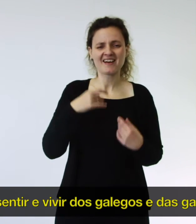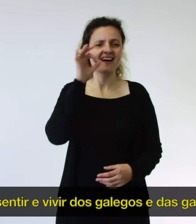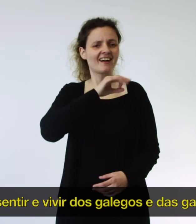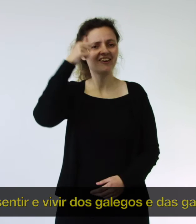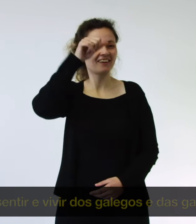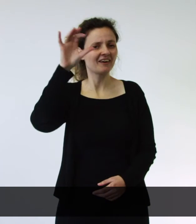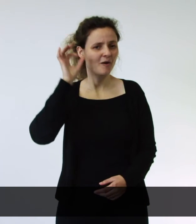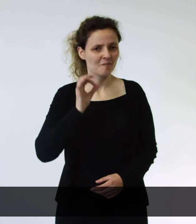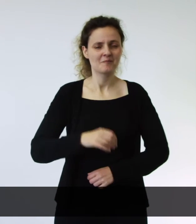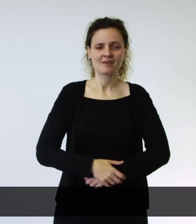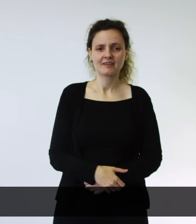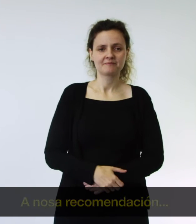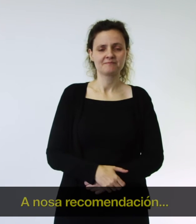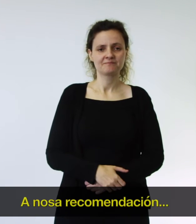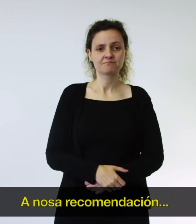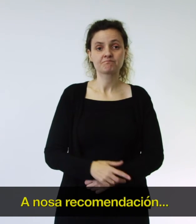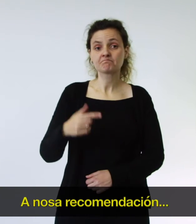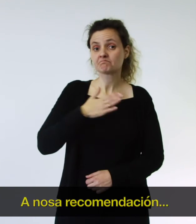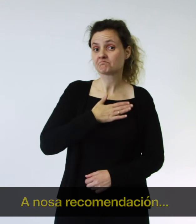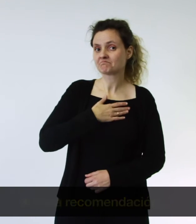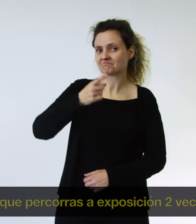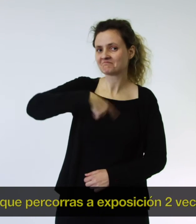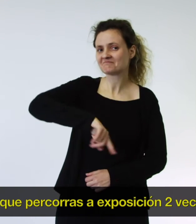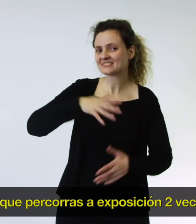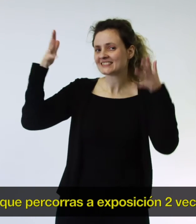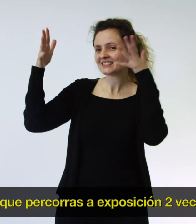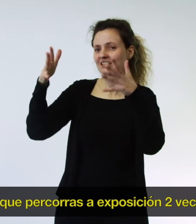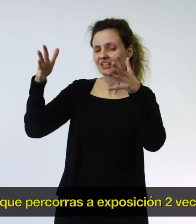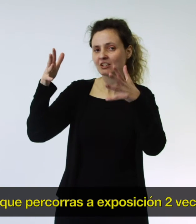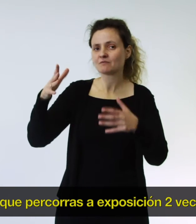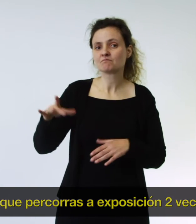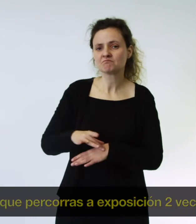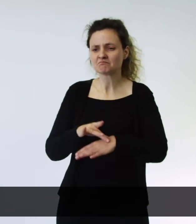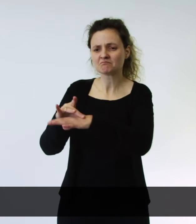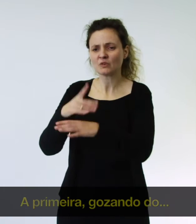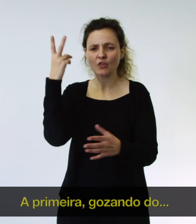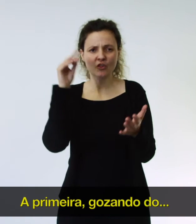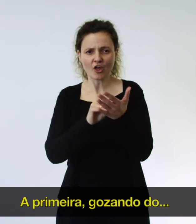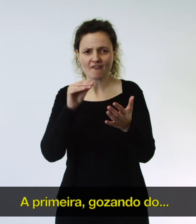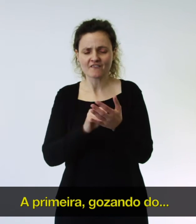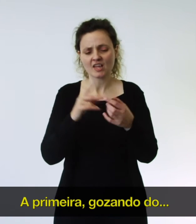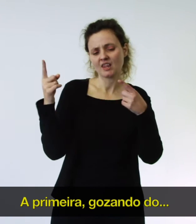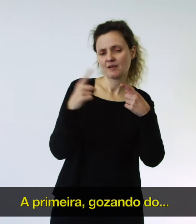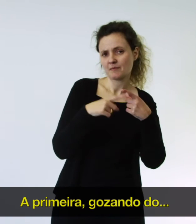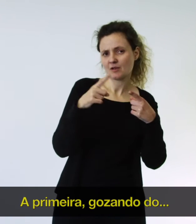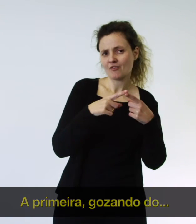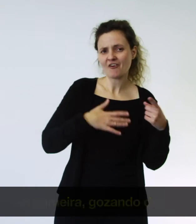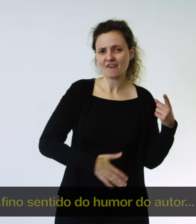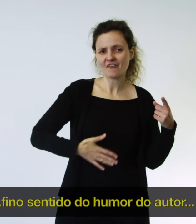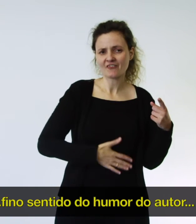e das galegas. A nosa recomendación é que percorras a exposición dúas veces, a primeira gozando do fino sentido